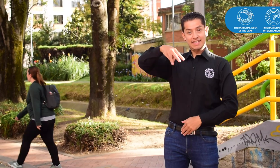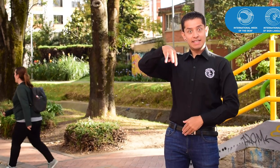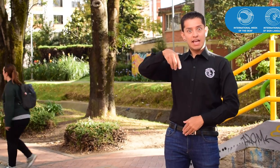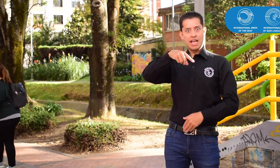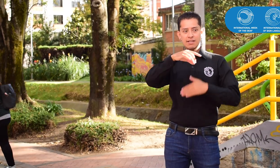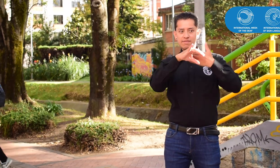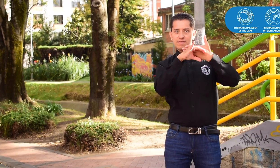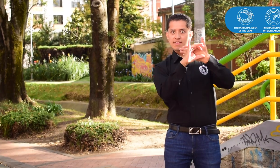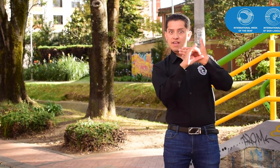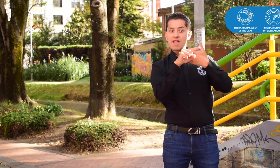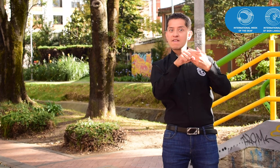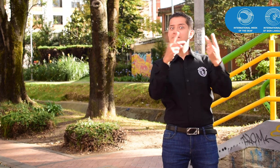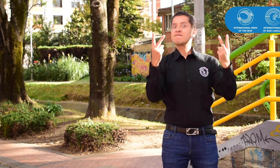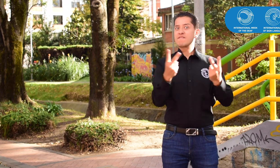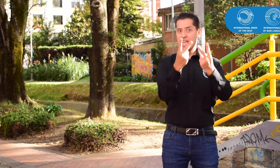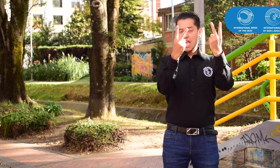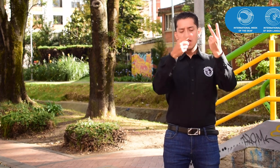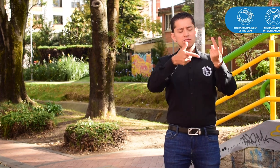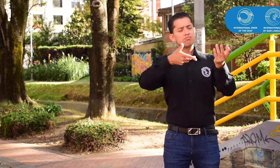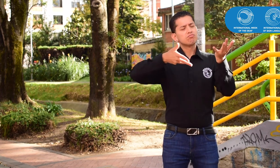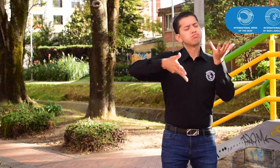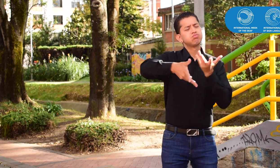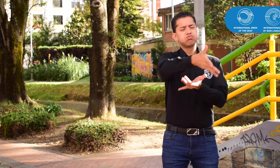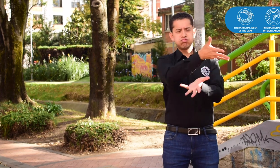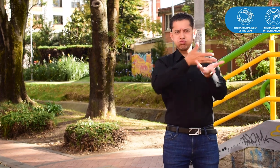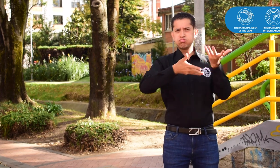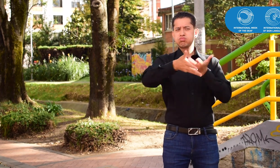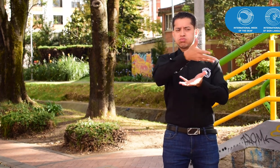El día miércoles, en el live, tendremos los siguientes temas.